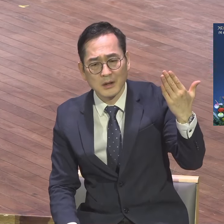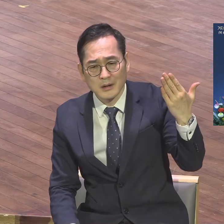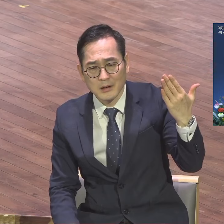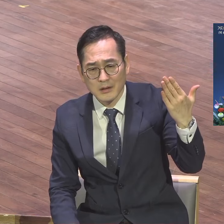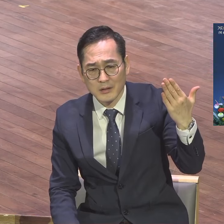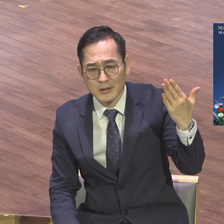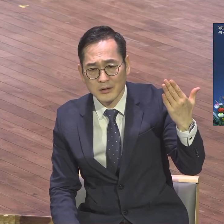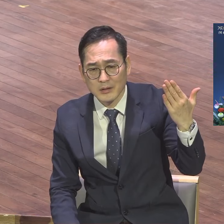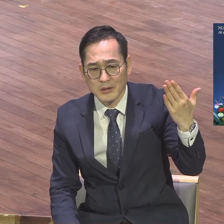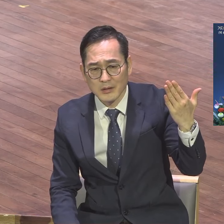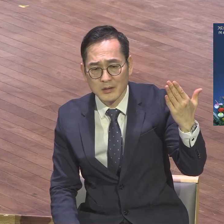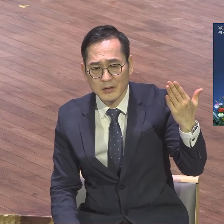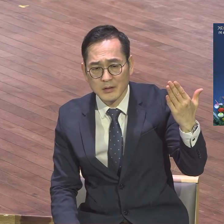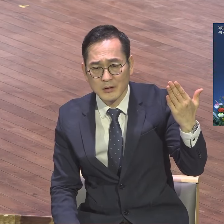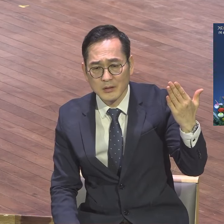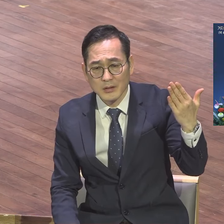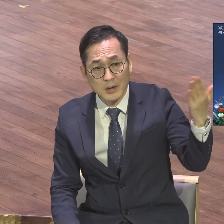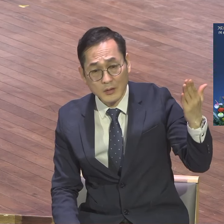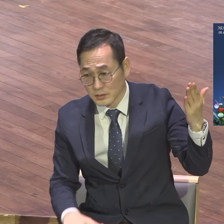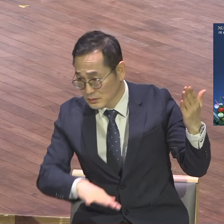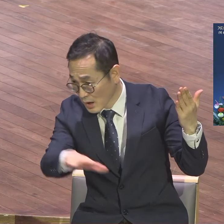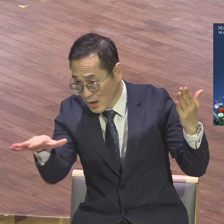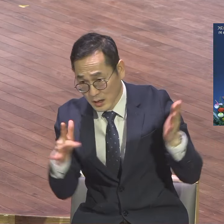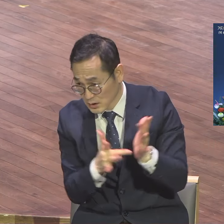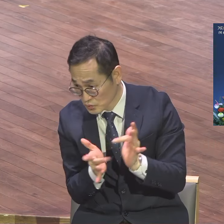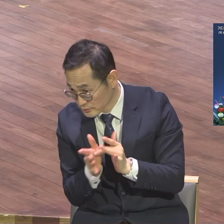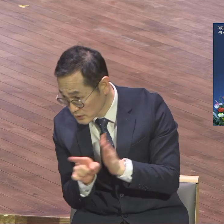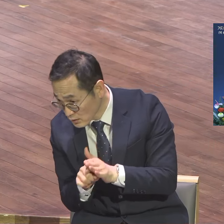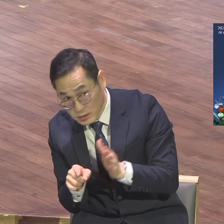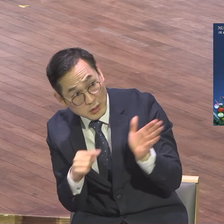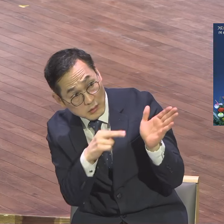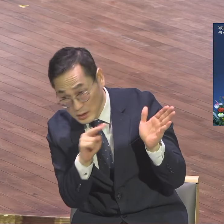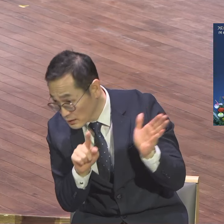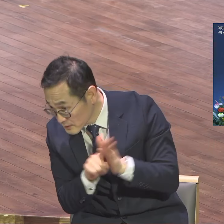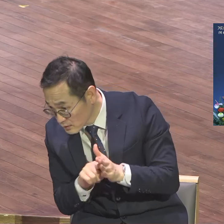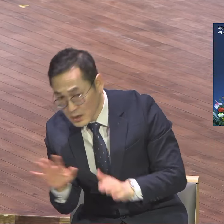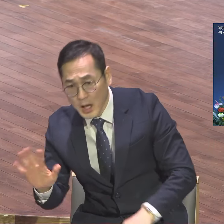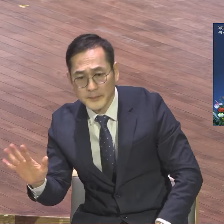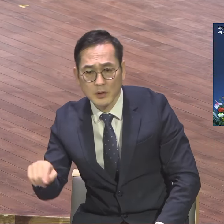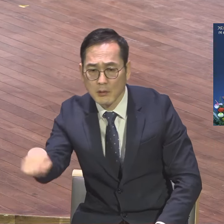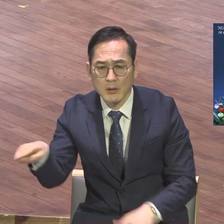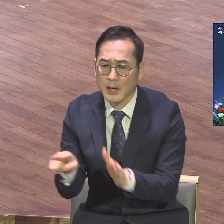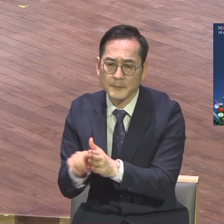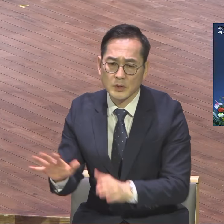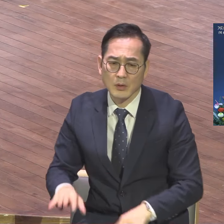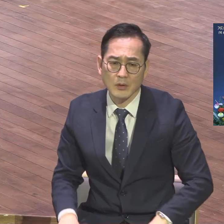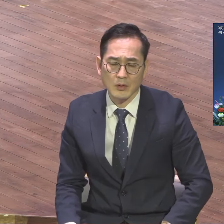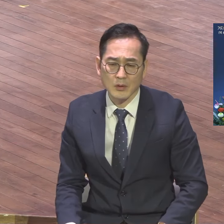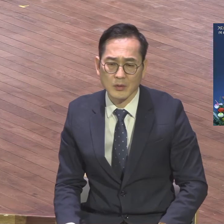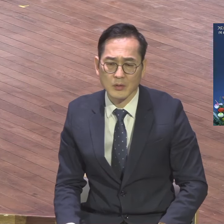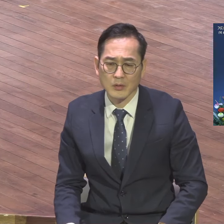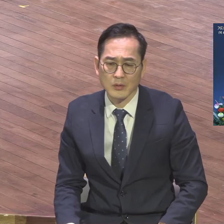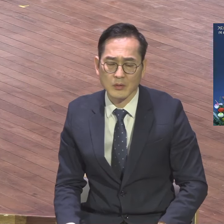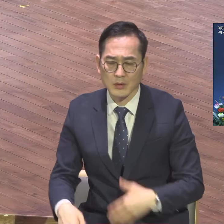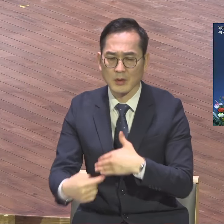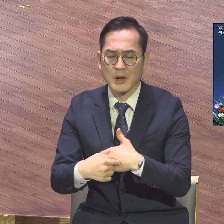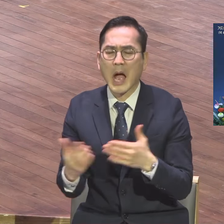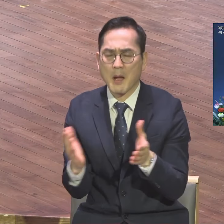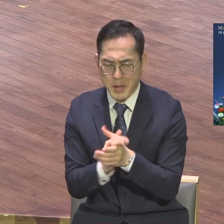실제적으로는 안 믿어요. 알지요. 분위기가 그러니까 믿는 척하지요. 실제적으로는 안